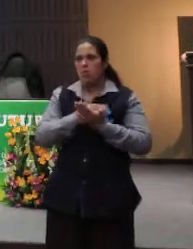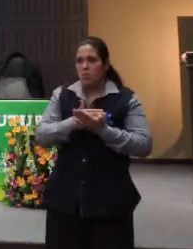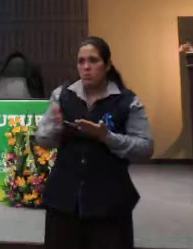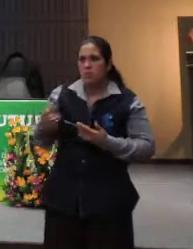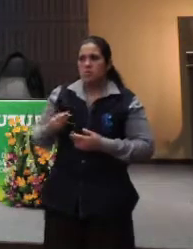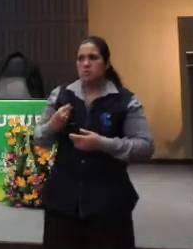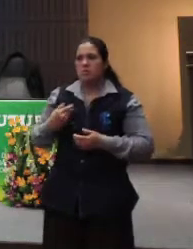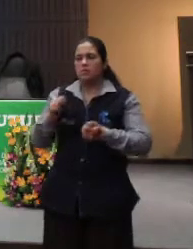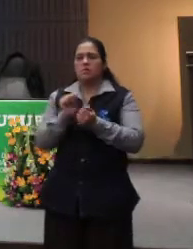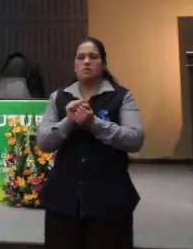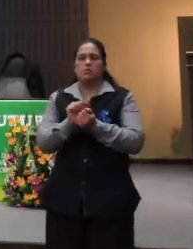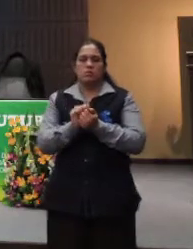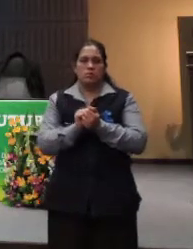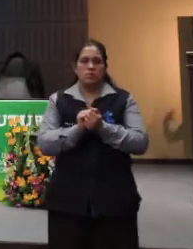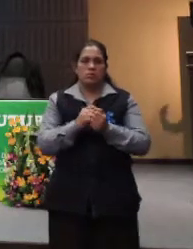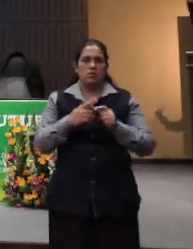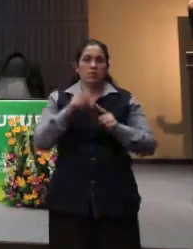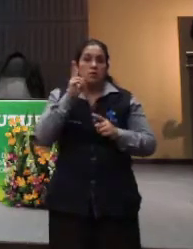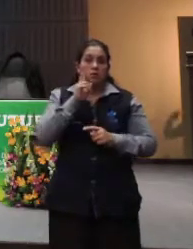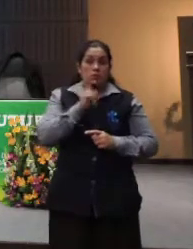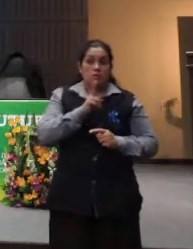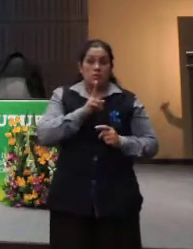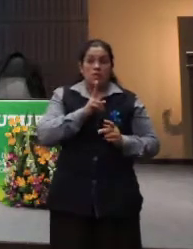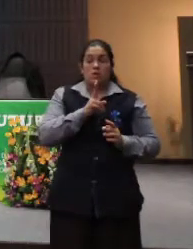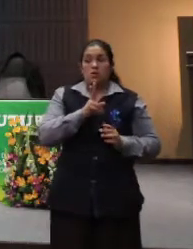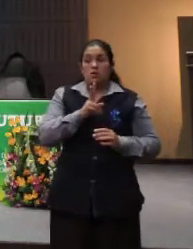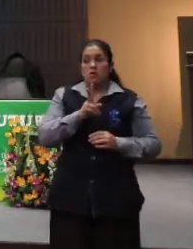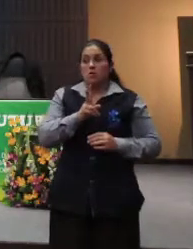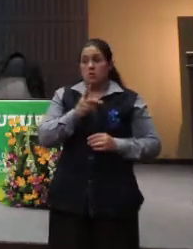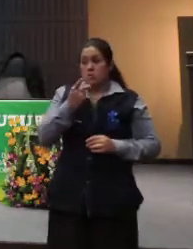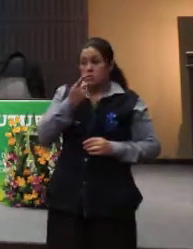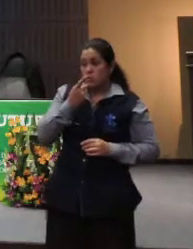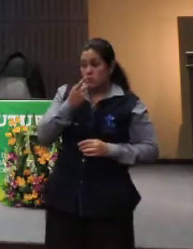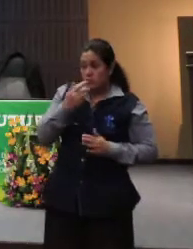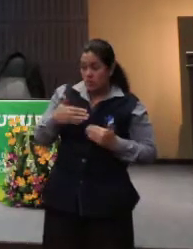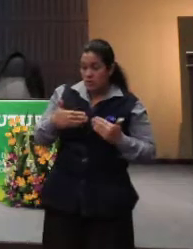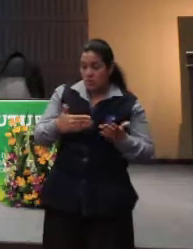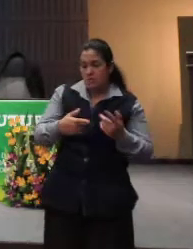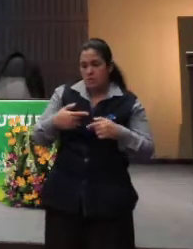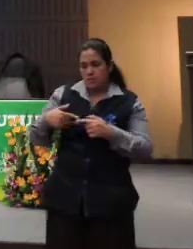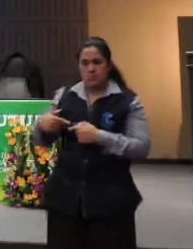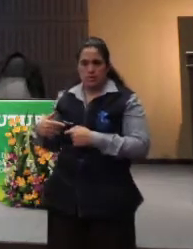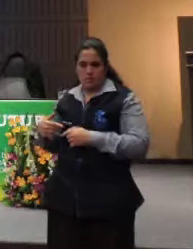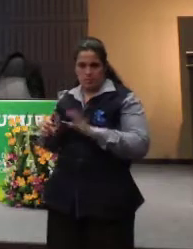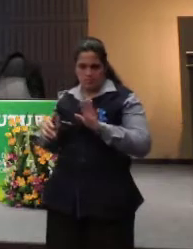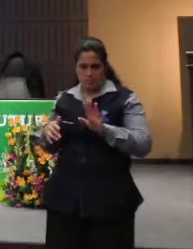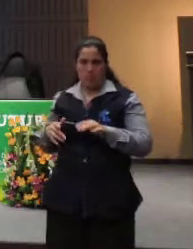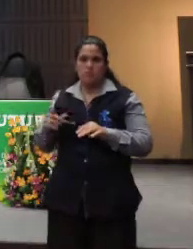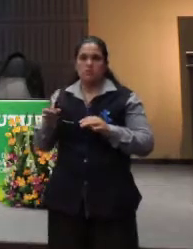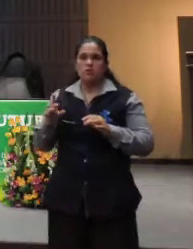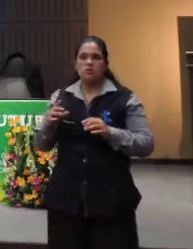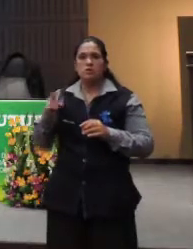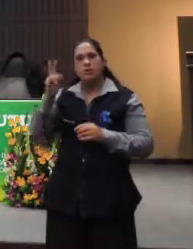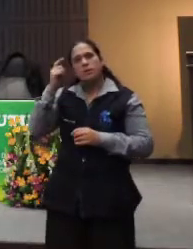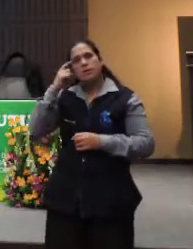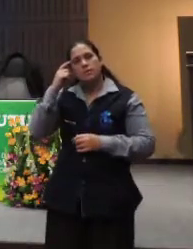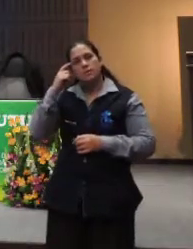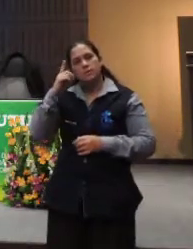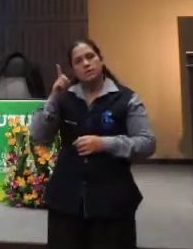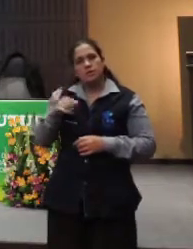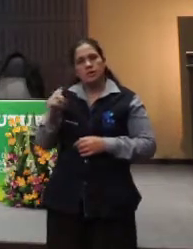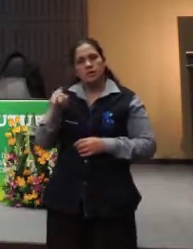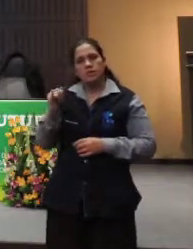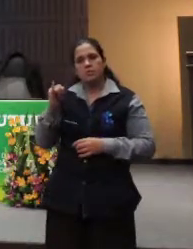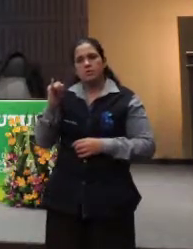conviver. Bom, mas eu acabo indo, eu estou indo e eu estou lá na frente. Só para trazer uma reflexão, para ter